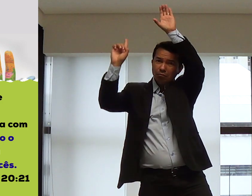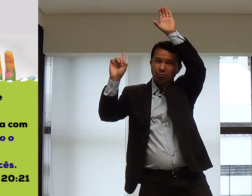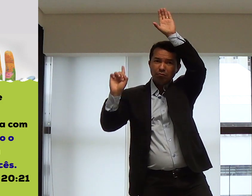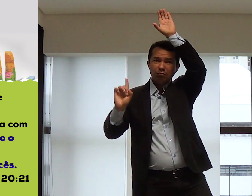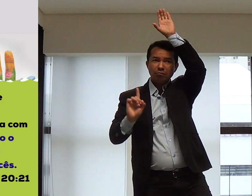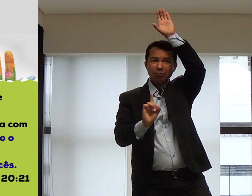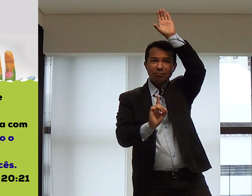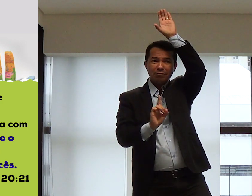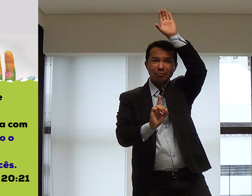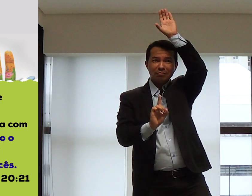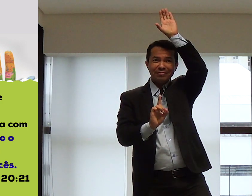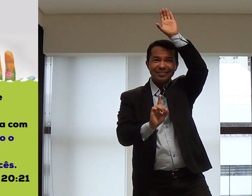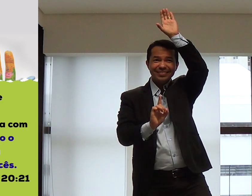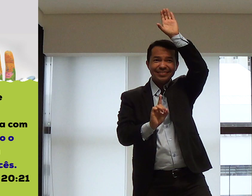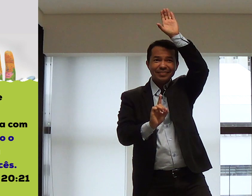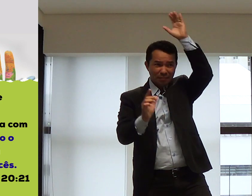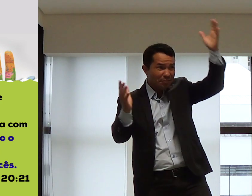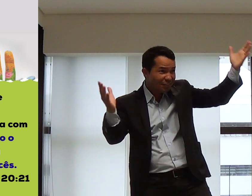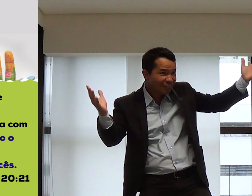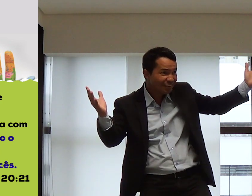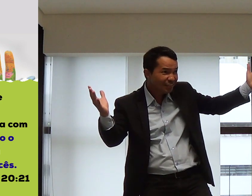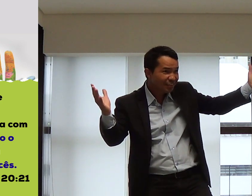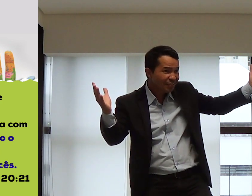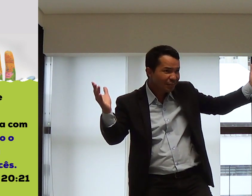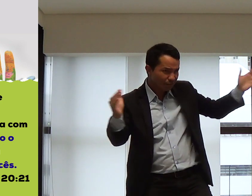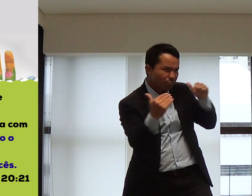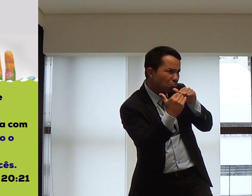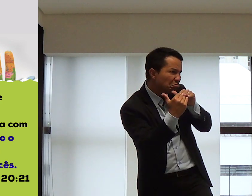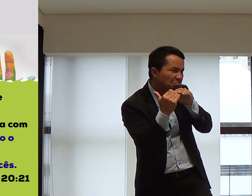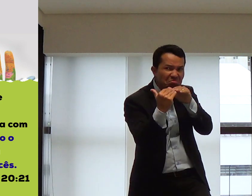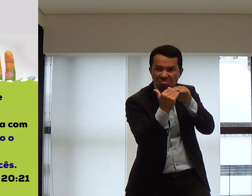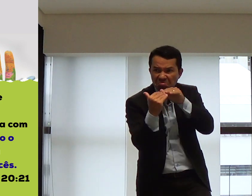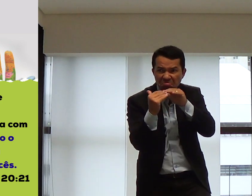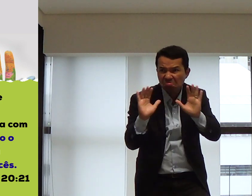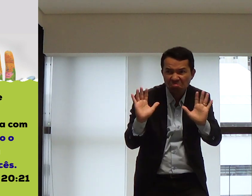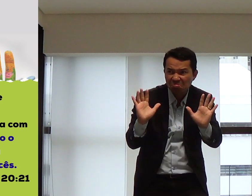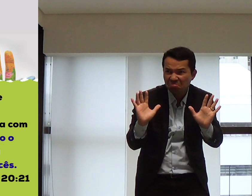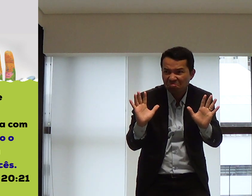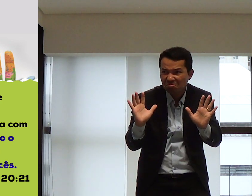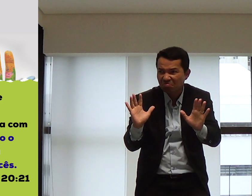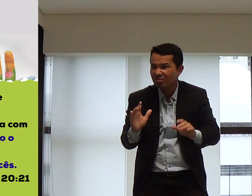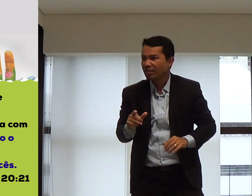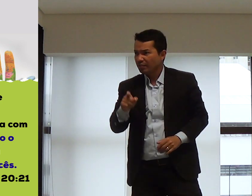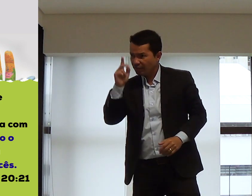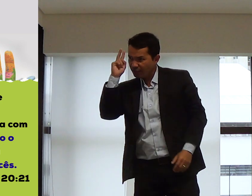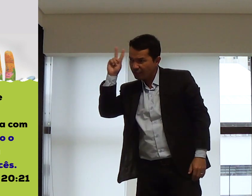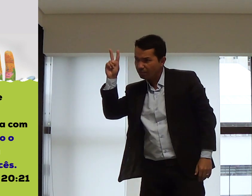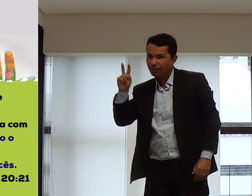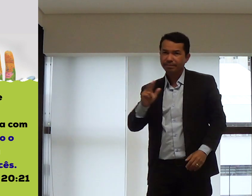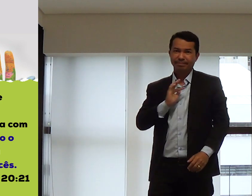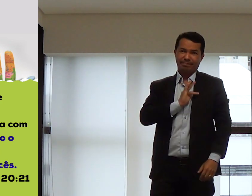Pra vir até aqui. Fazer missões, não é? Não é? A missão combina com Deus, não acha?